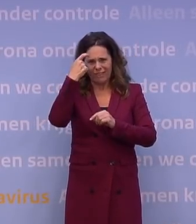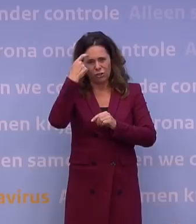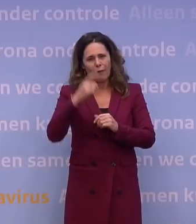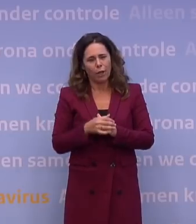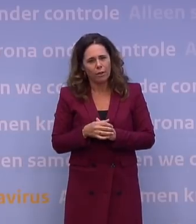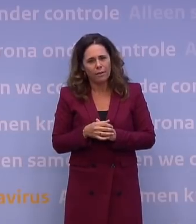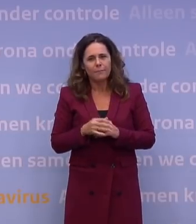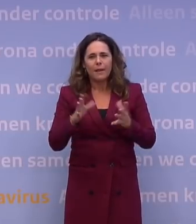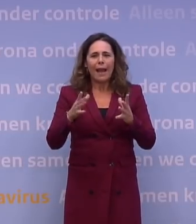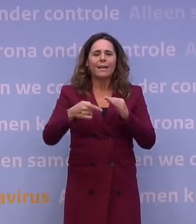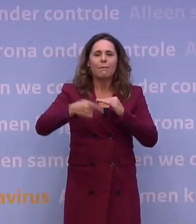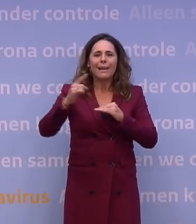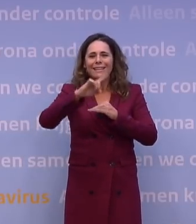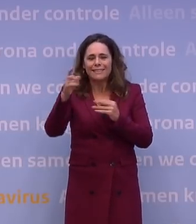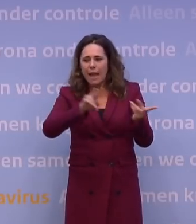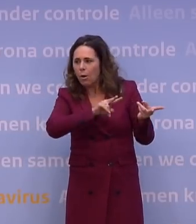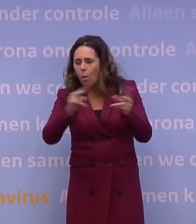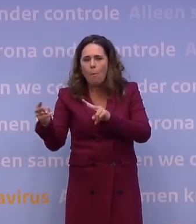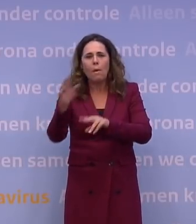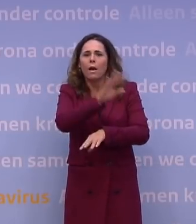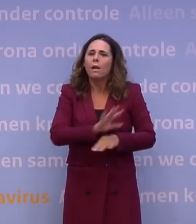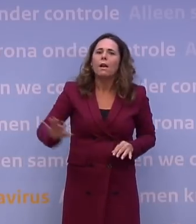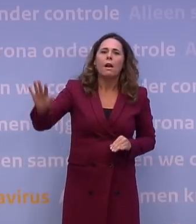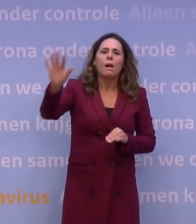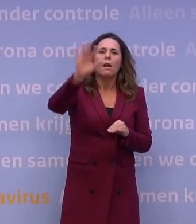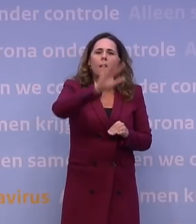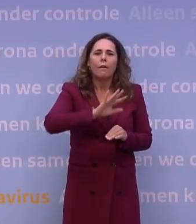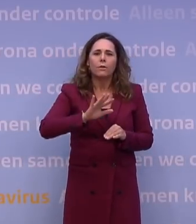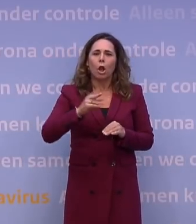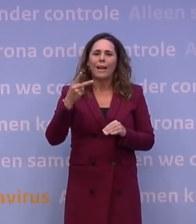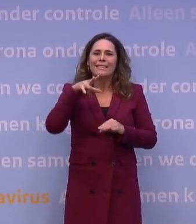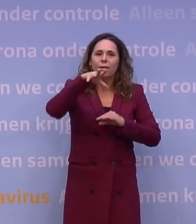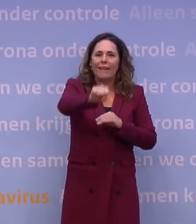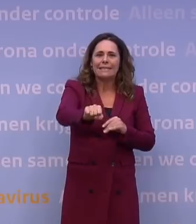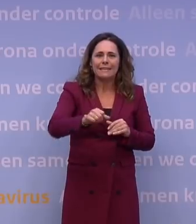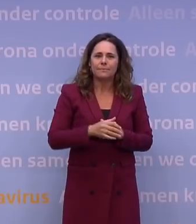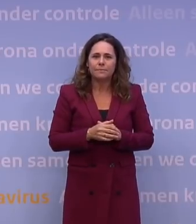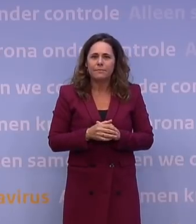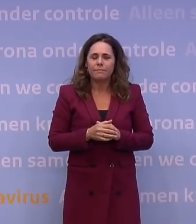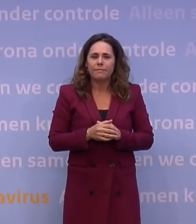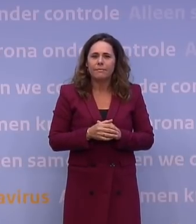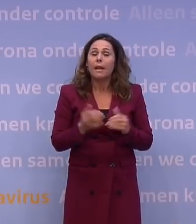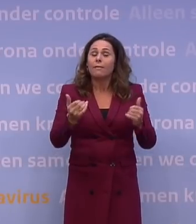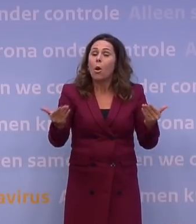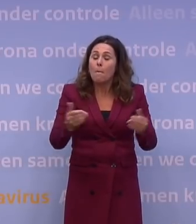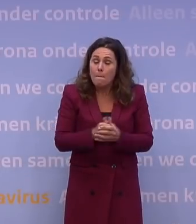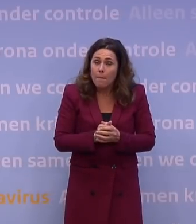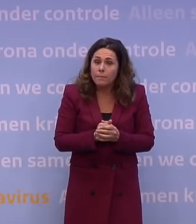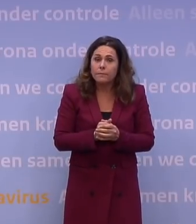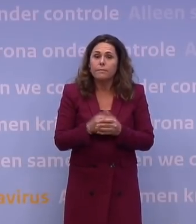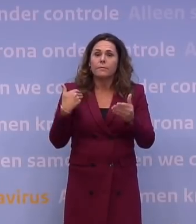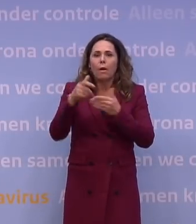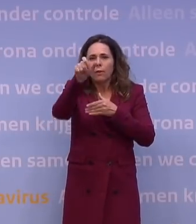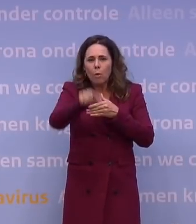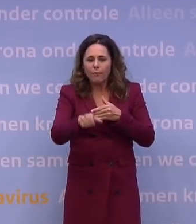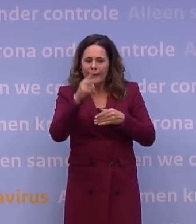sneller overgegaan op een landelijke interventie en dat doen we expres, omdat we hebben gezien in de afgelopen week hoe snel